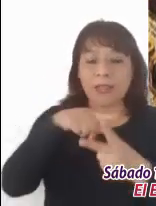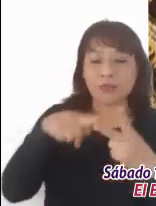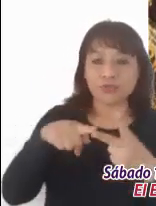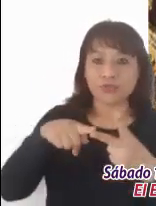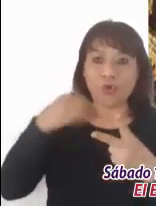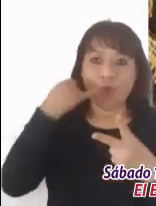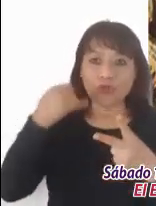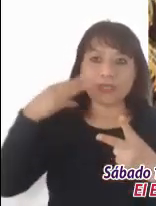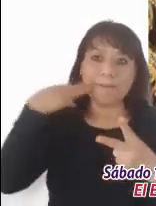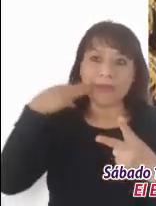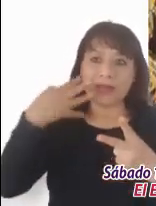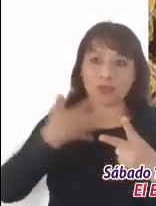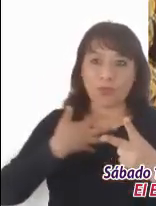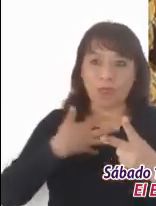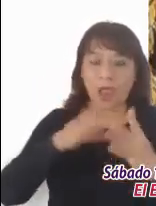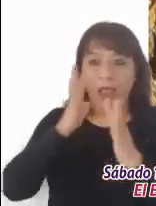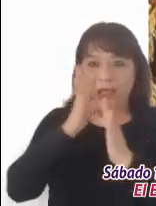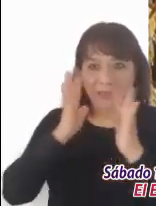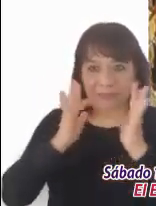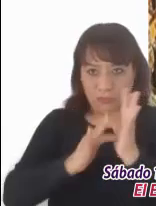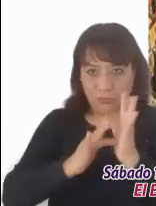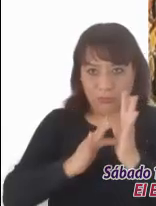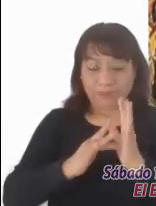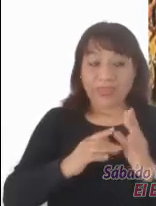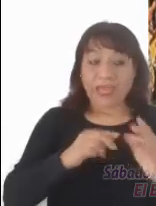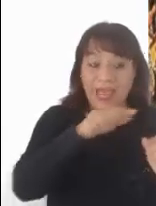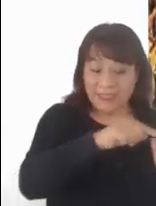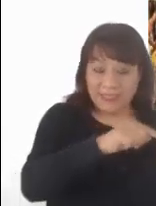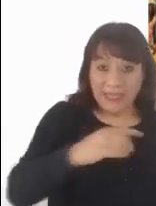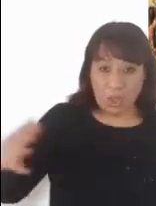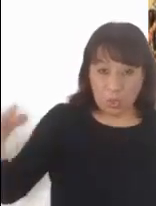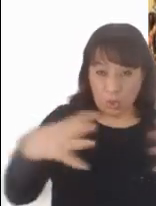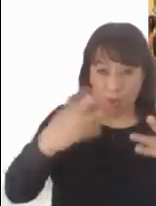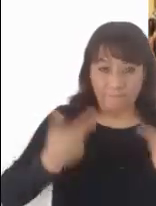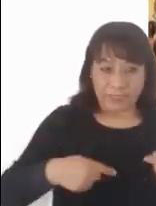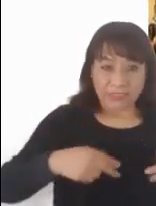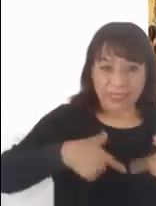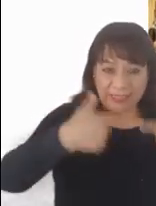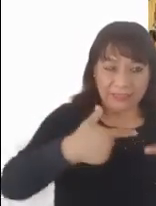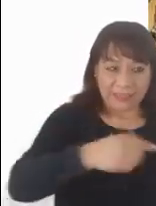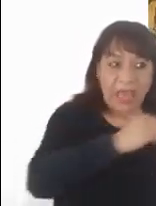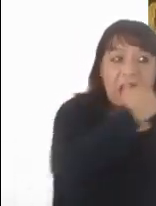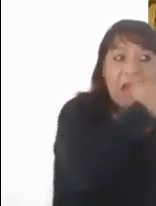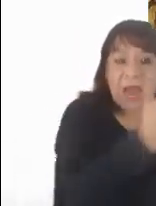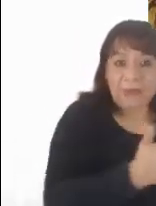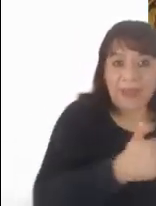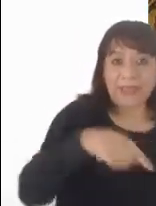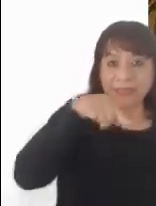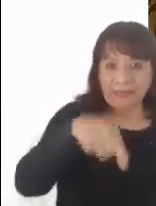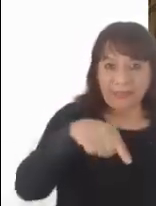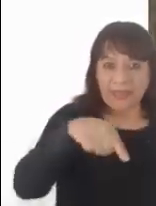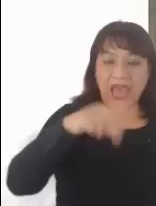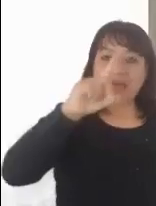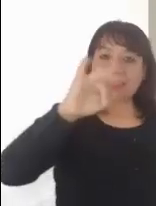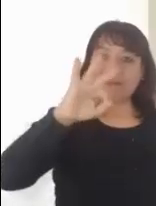De modo que el total de generaciones desde Abraham hasta David es de 14, desde David hasta la deportación a